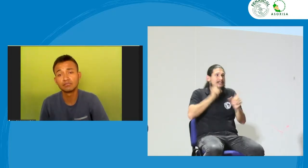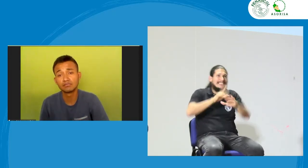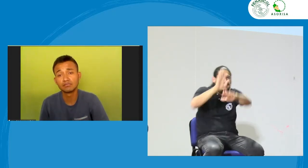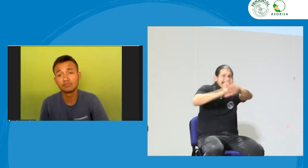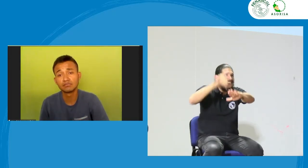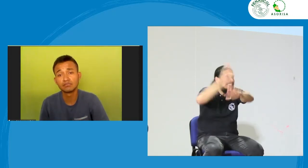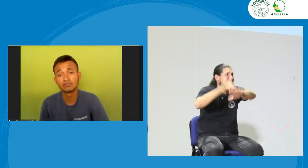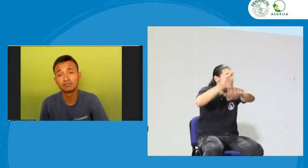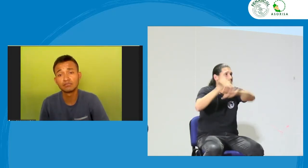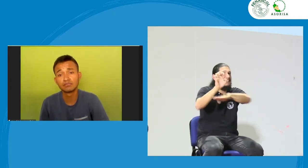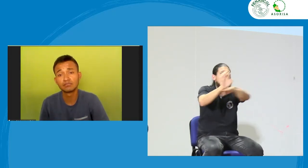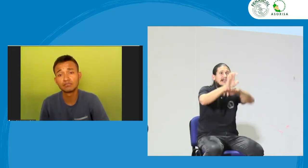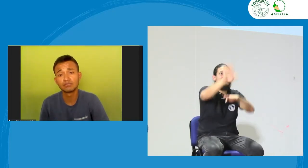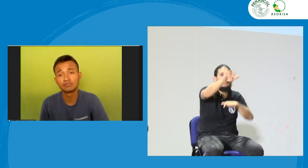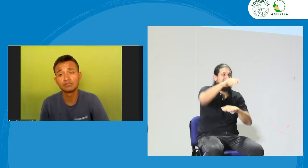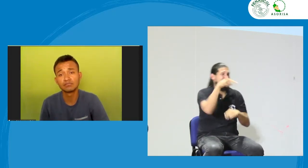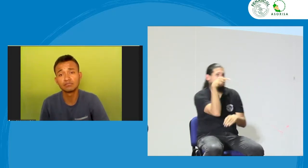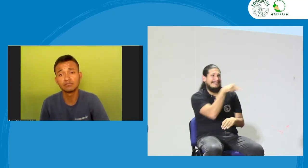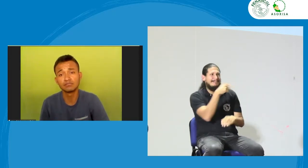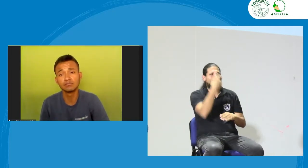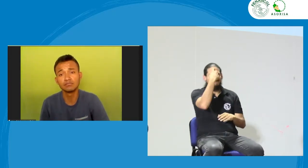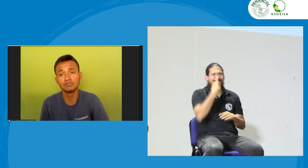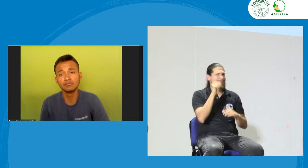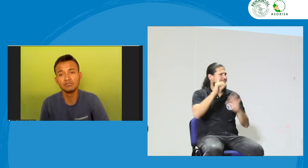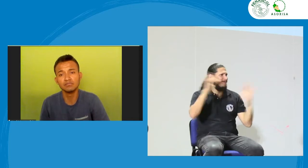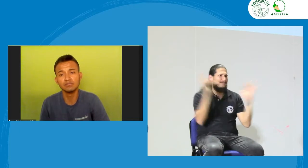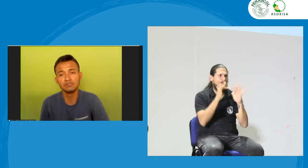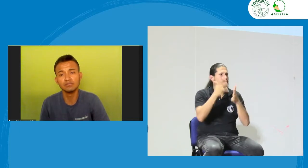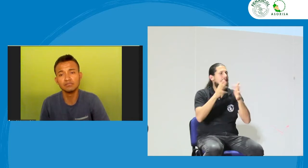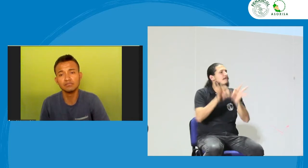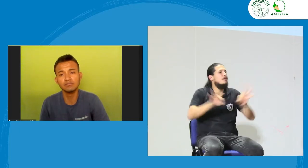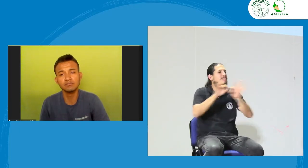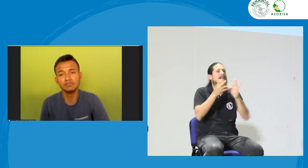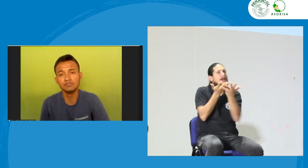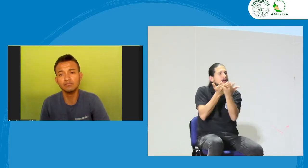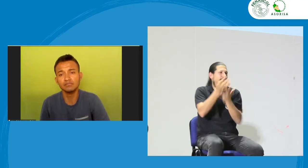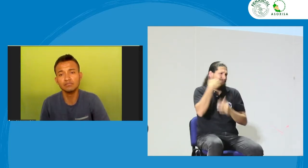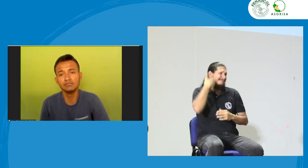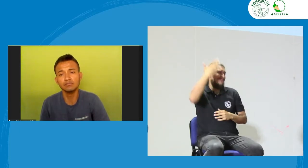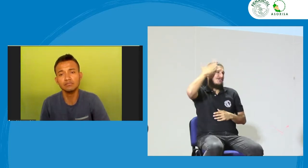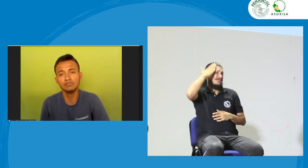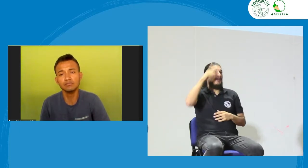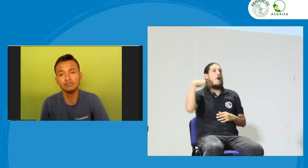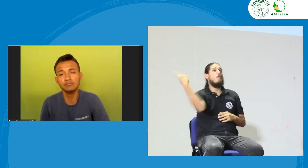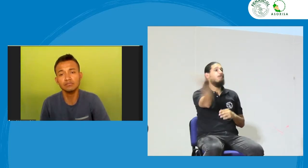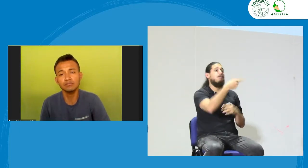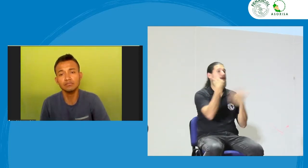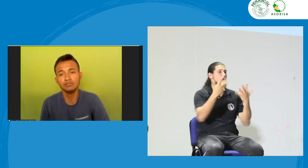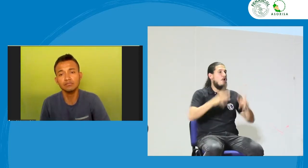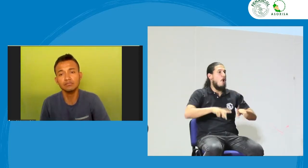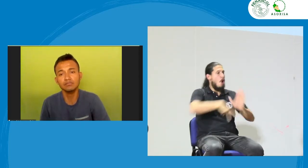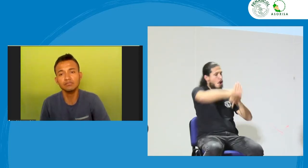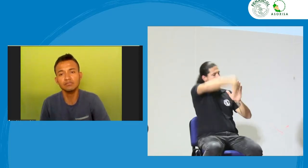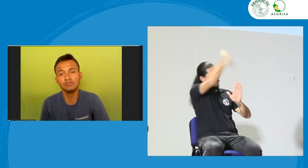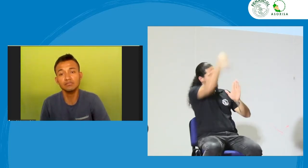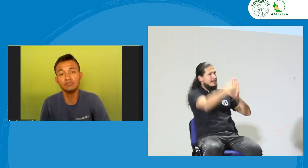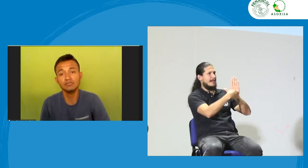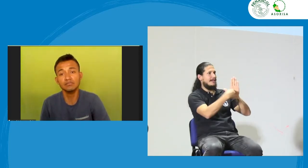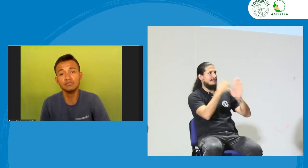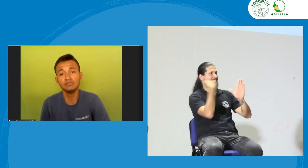importante es que desde la asociación se dé esa incidencia y se haga el llamado perdón es que allí el intérprete que usted tiene no cumple el